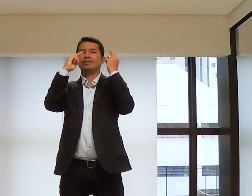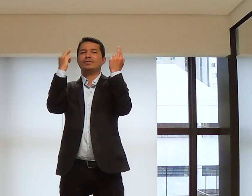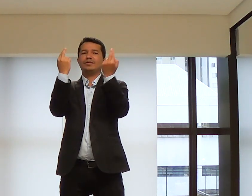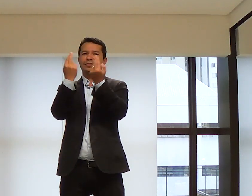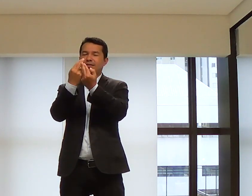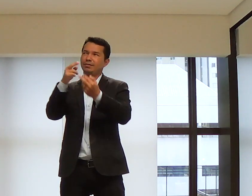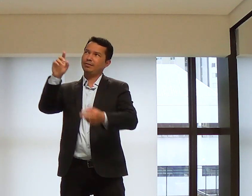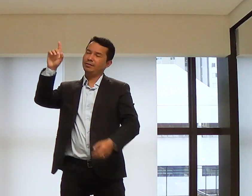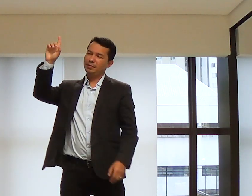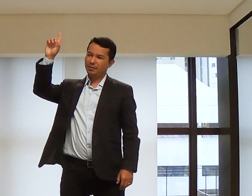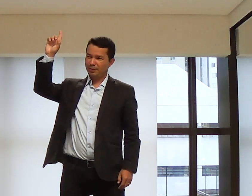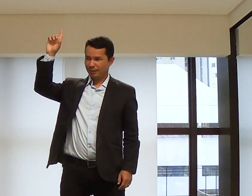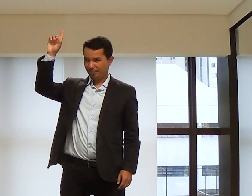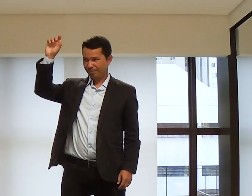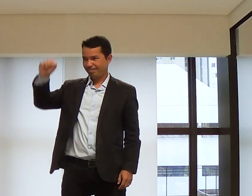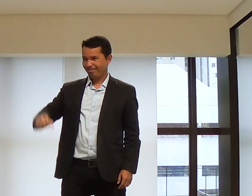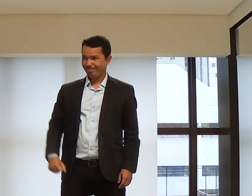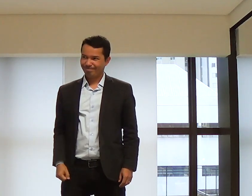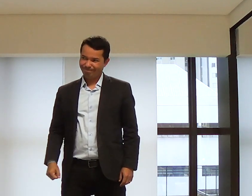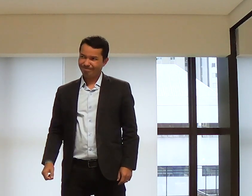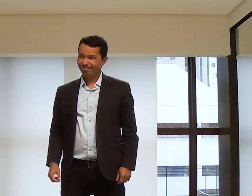responsabilidade com o reino de Deus.